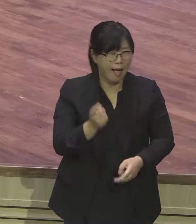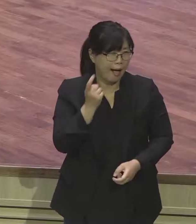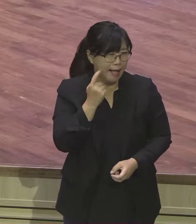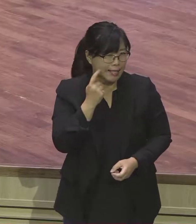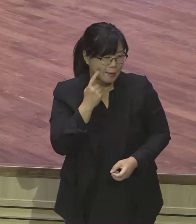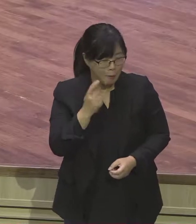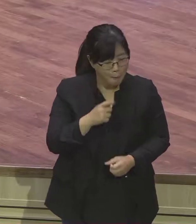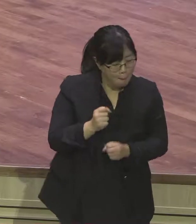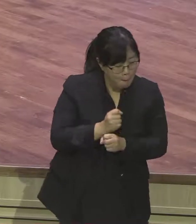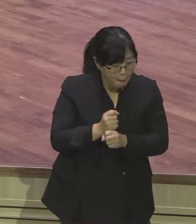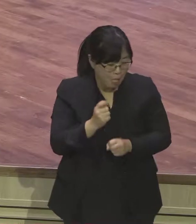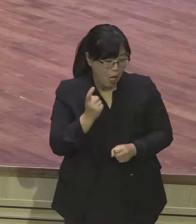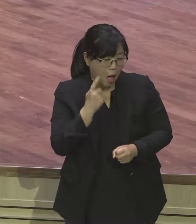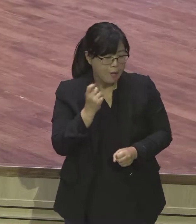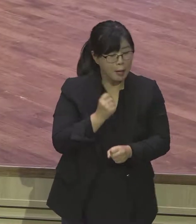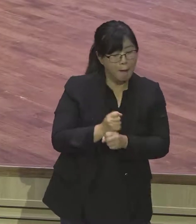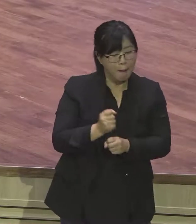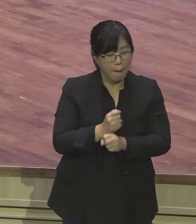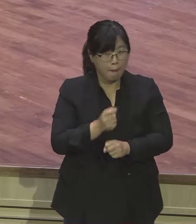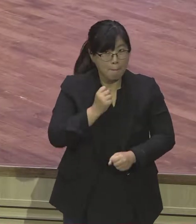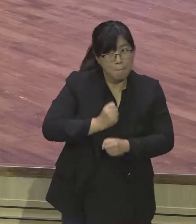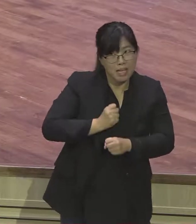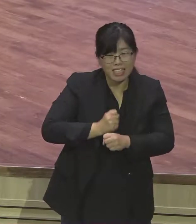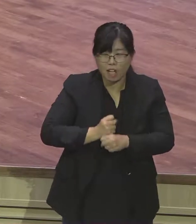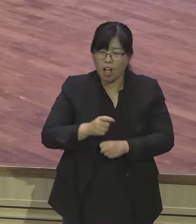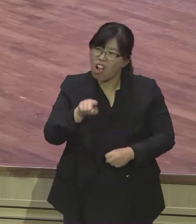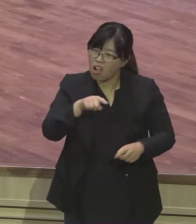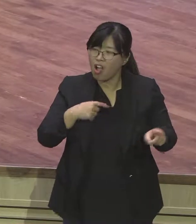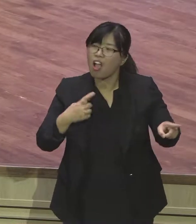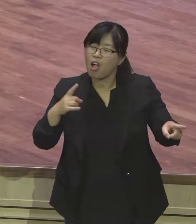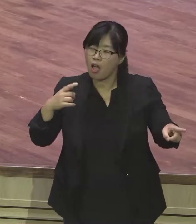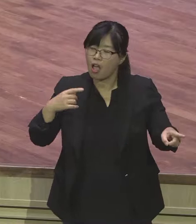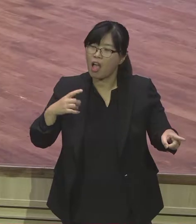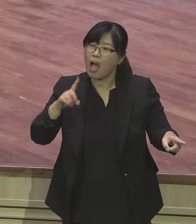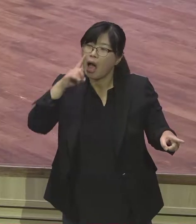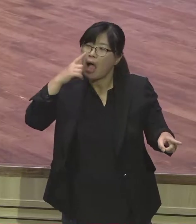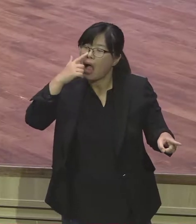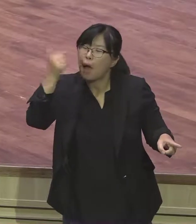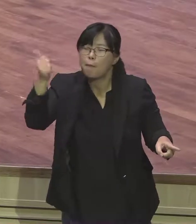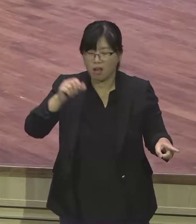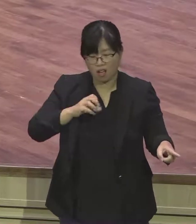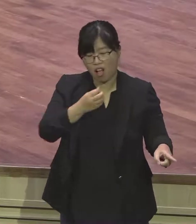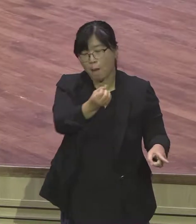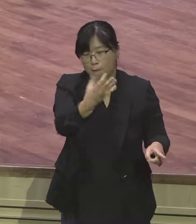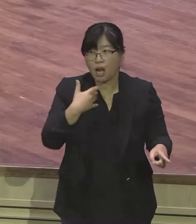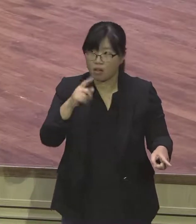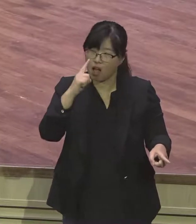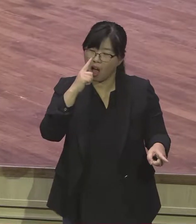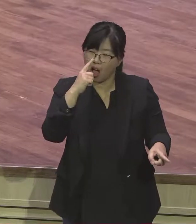사슬이 아니든요 중요한 것은 요셉의 형들이